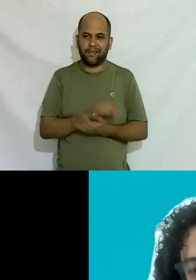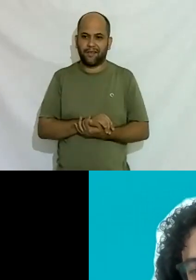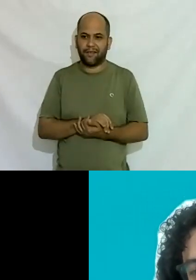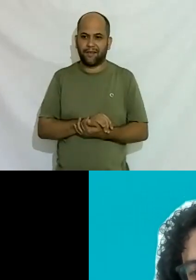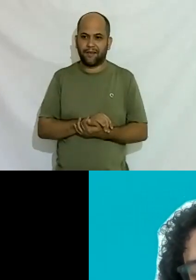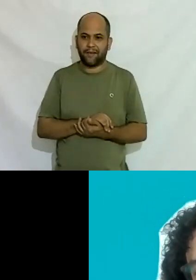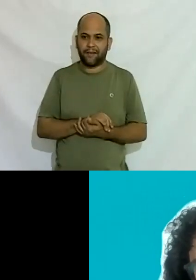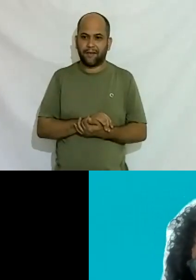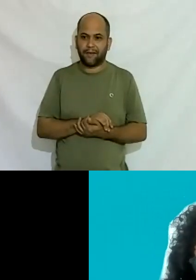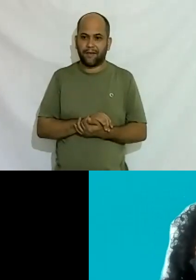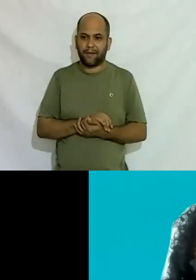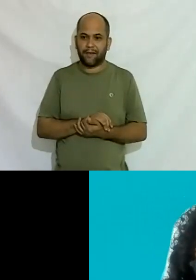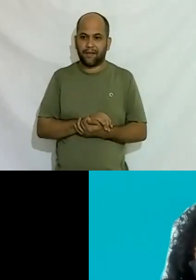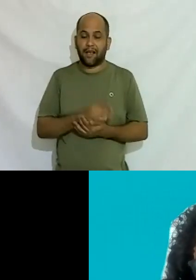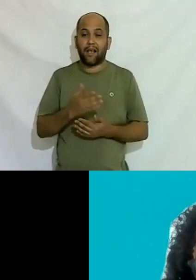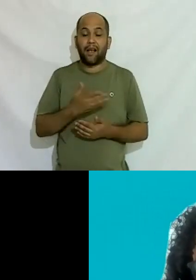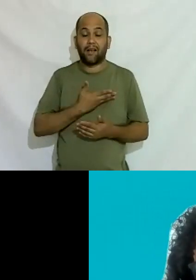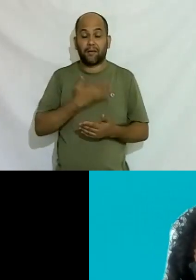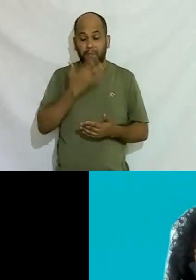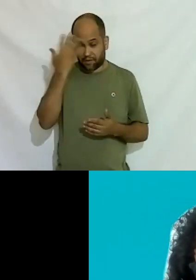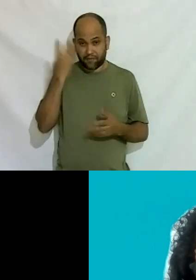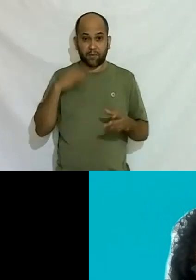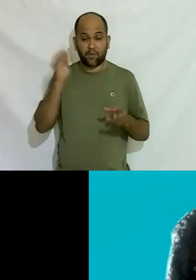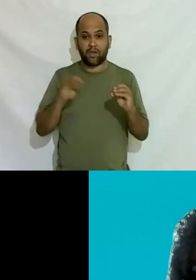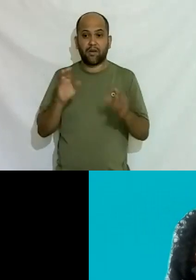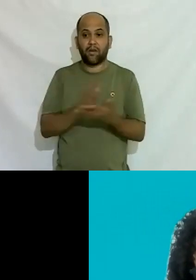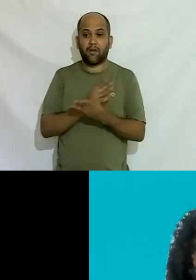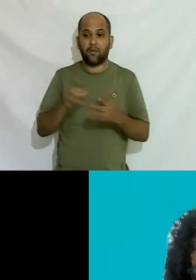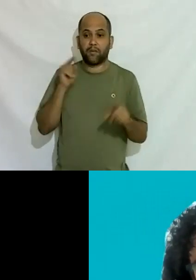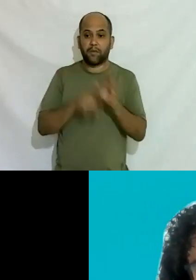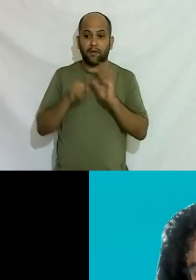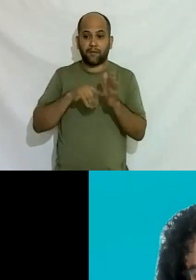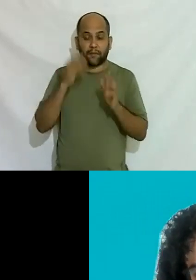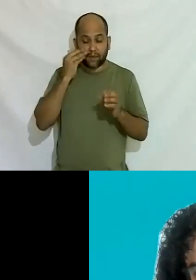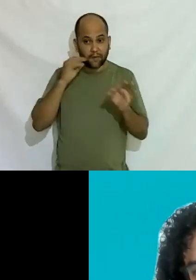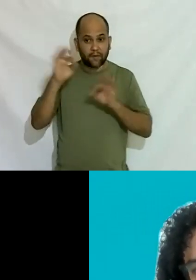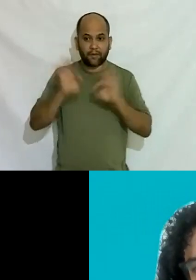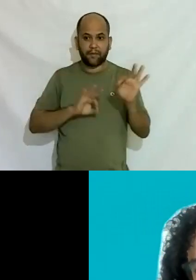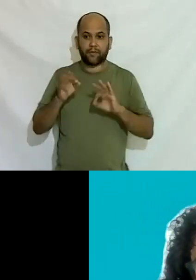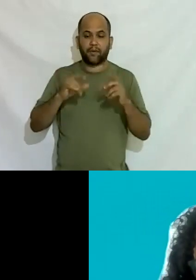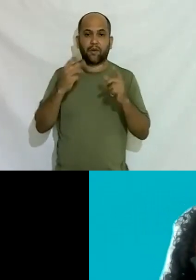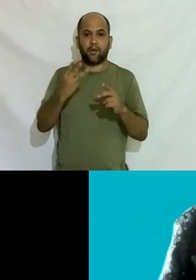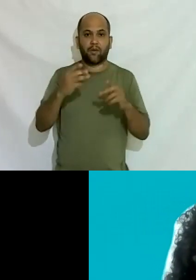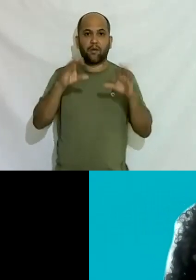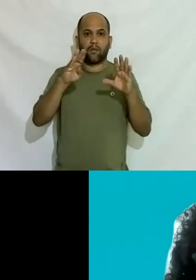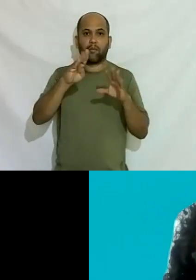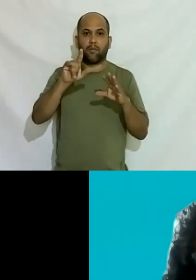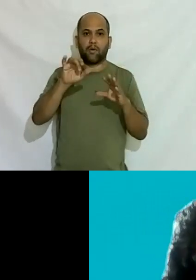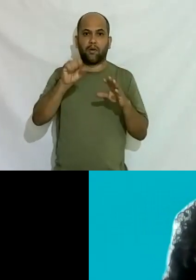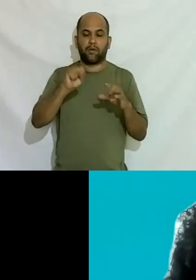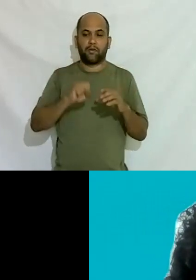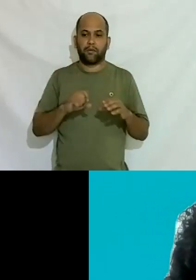e aí o pessoal foi mandando algumas questões aqui e eu tentei sistematizar aqui em dois blocos e unir algumas questões